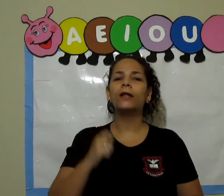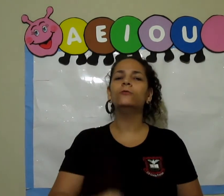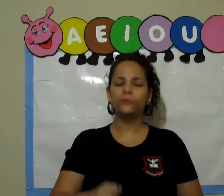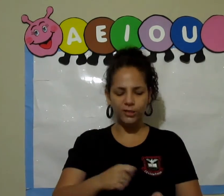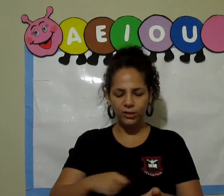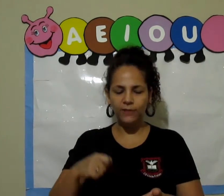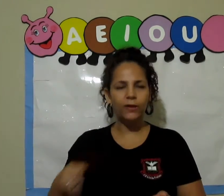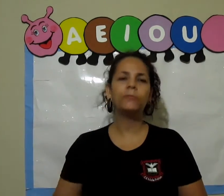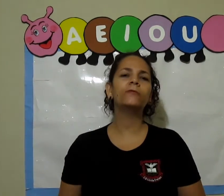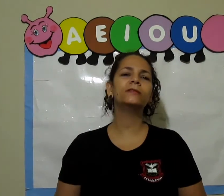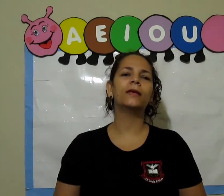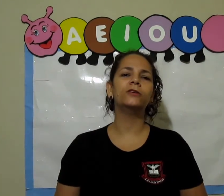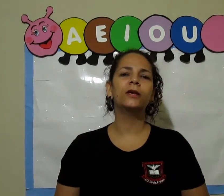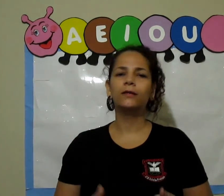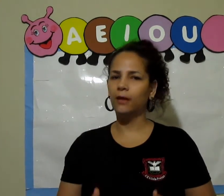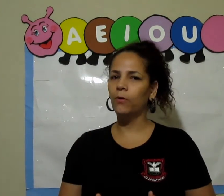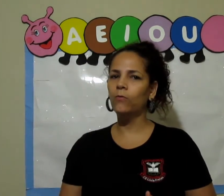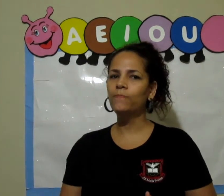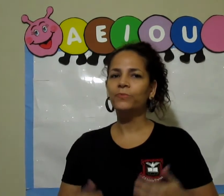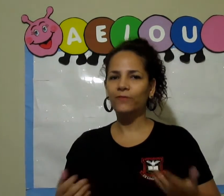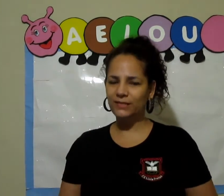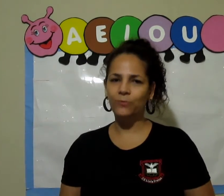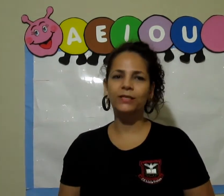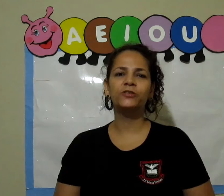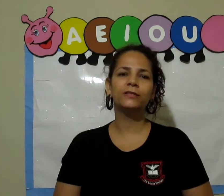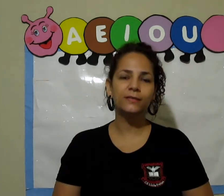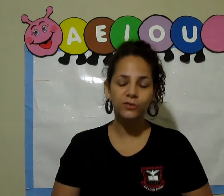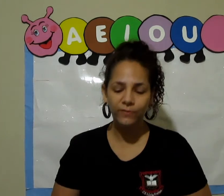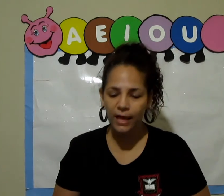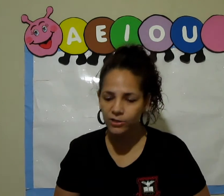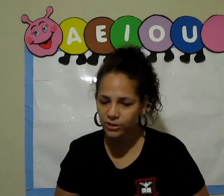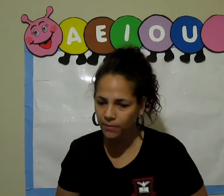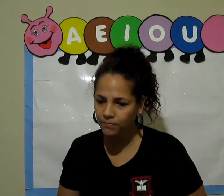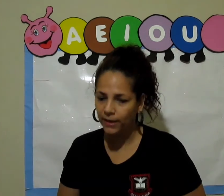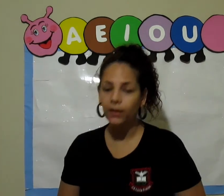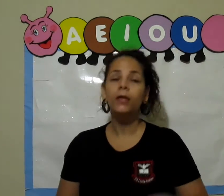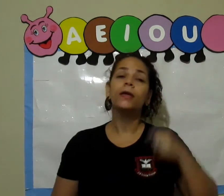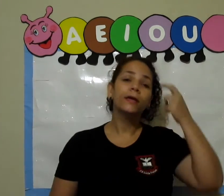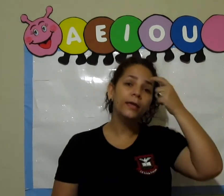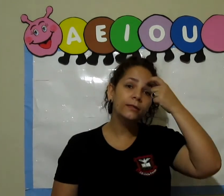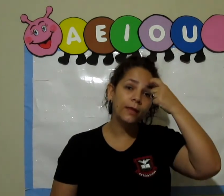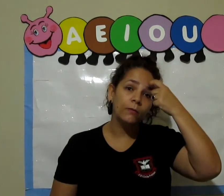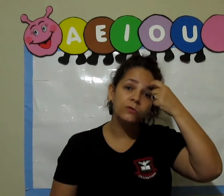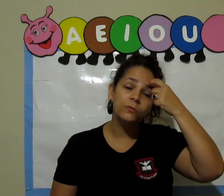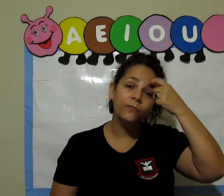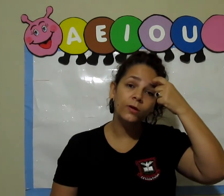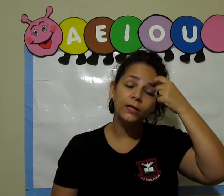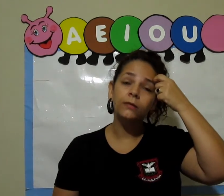adulto vai escrever pra vocês, tá bom? Vai ser uma das nossas atividades também. E temos uma folhinha